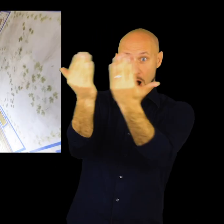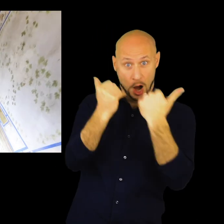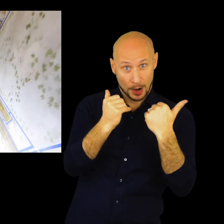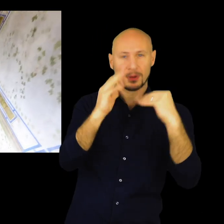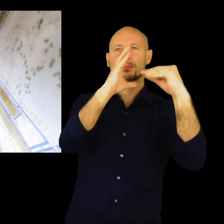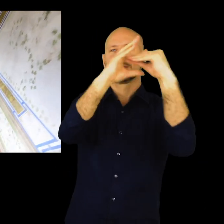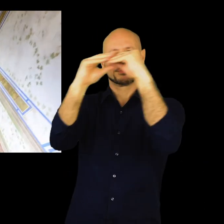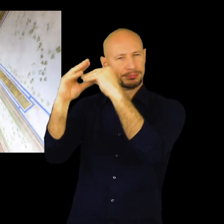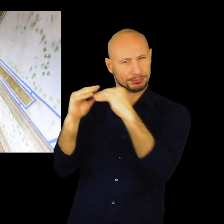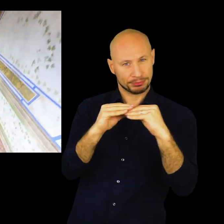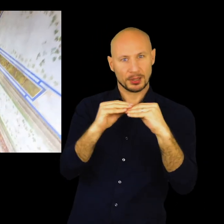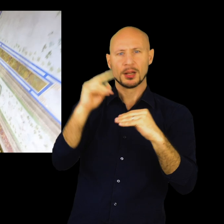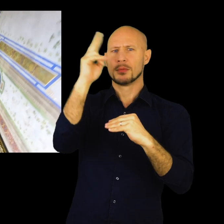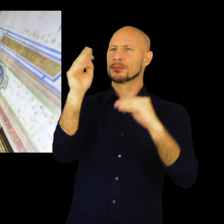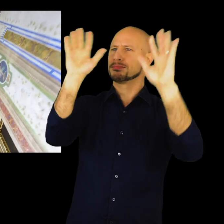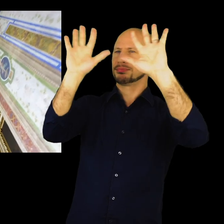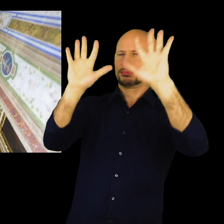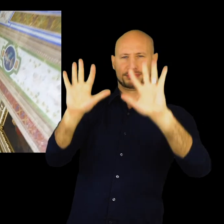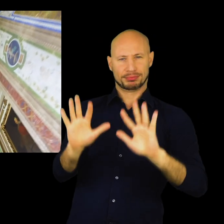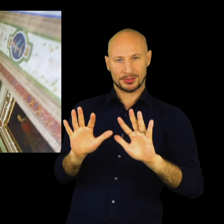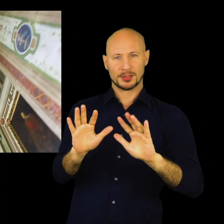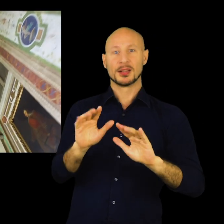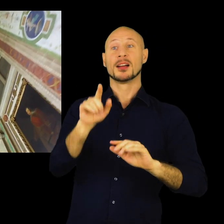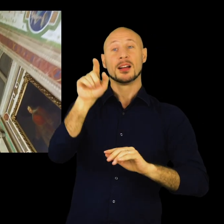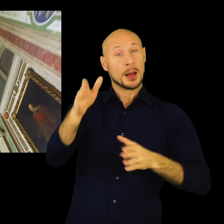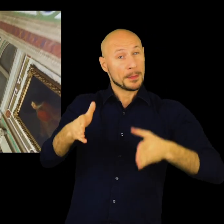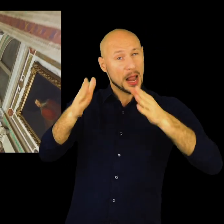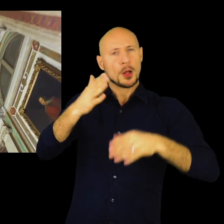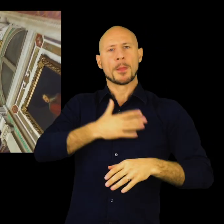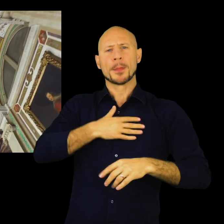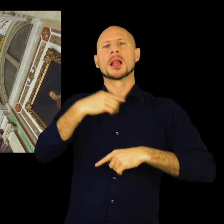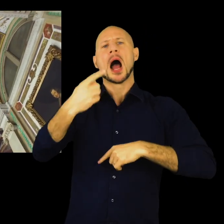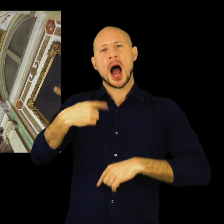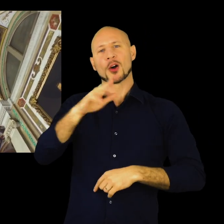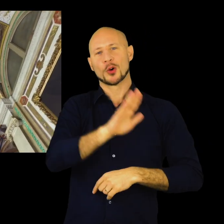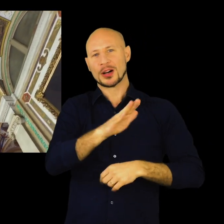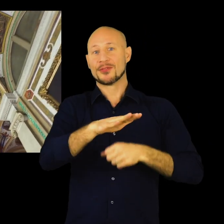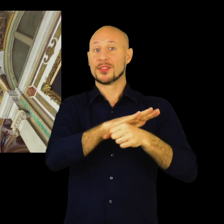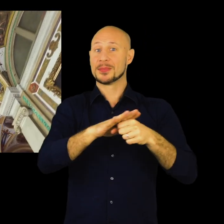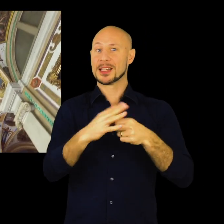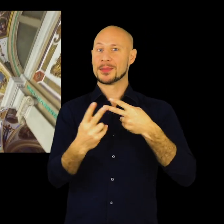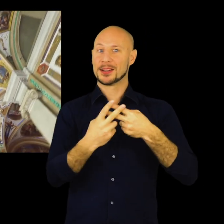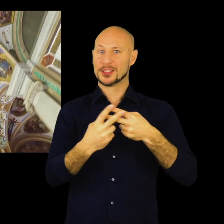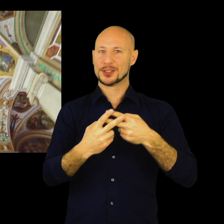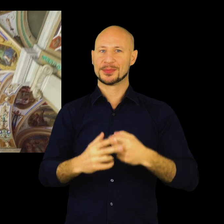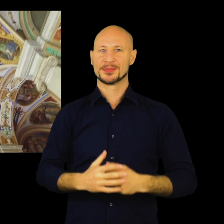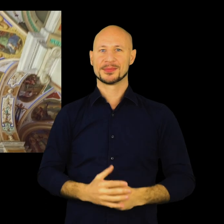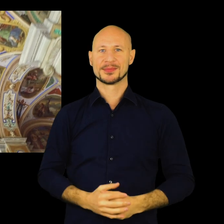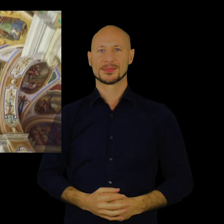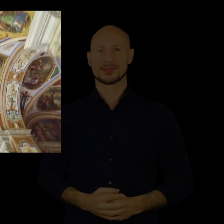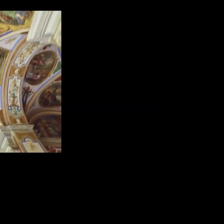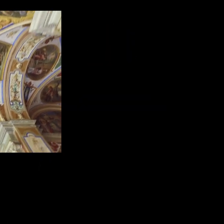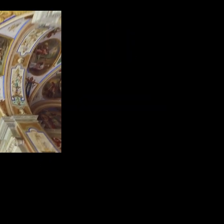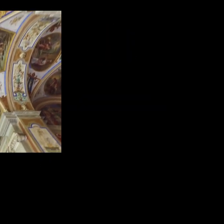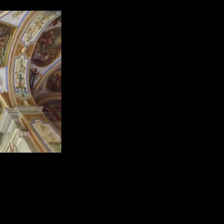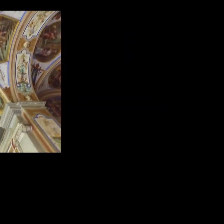I Pallavicino, che sono tutt'ora i proprietari del palazzo, iniziarono quindi dal 1836 nuovi lavori di restauro